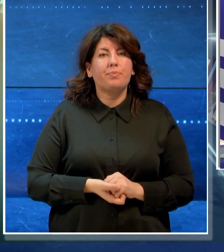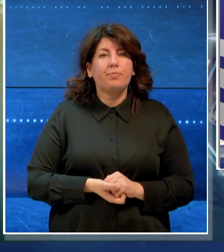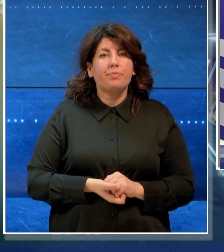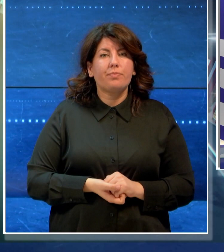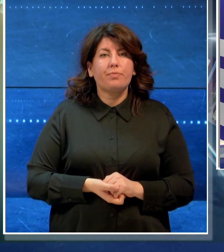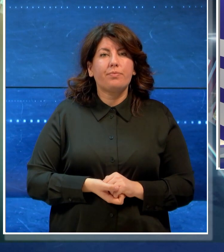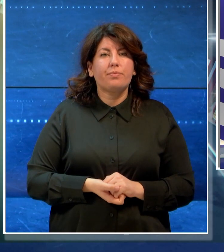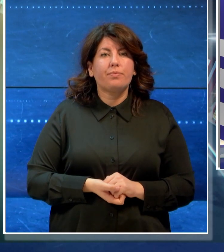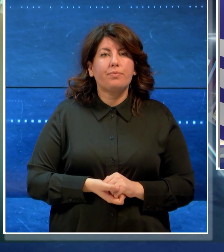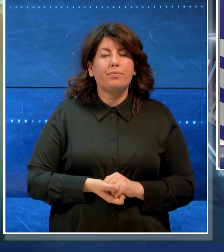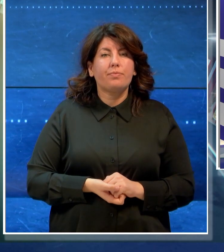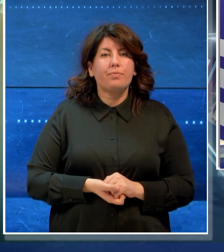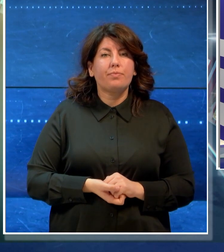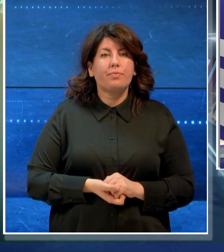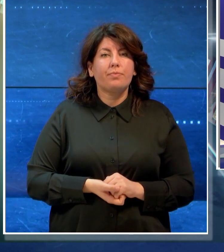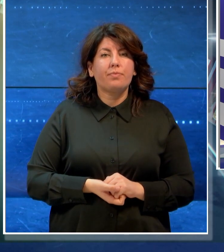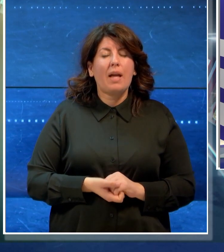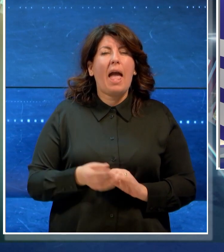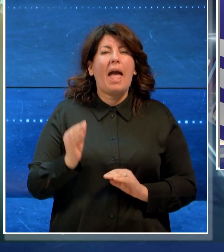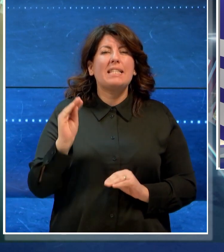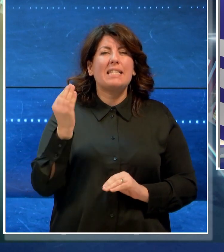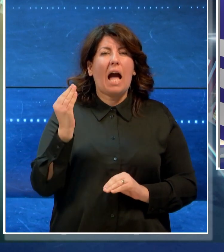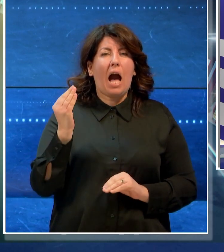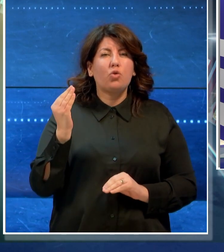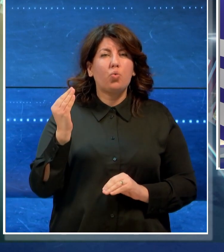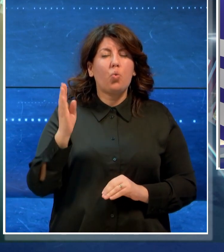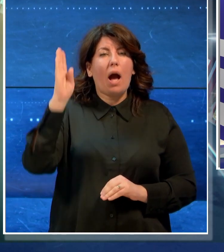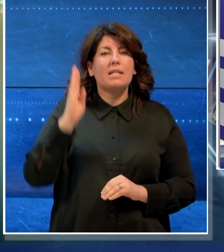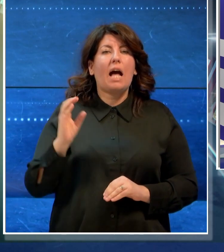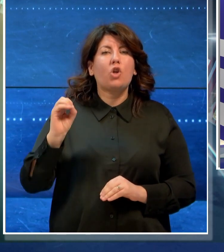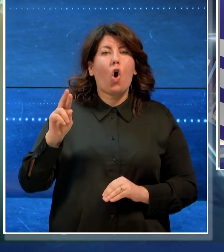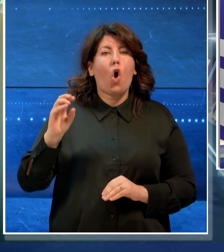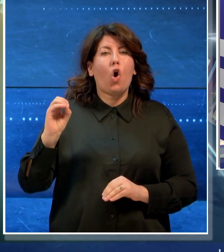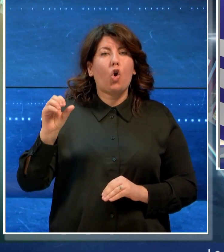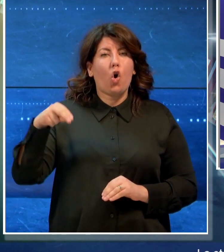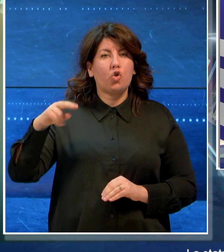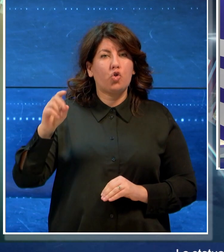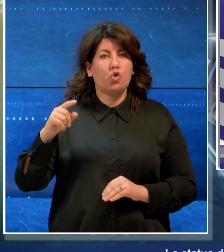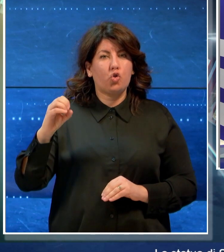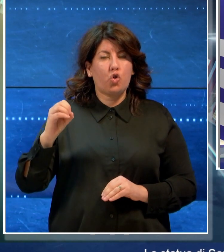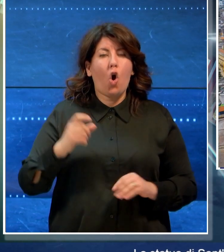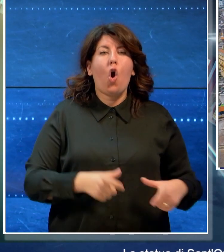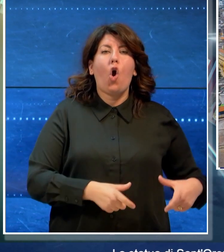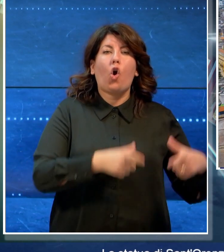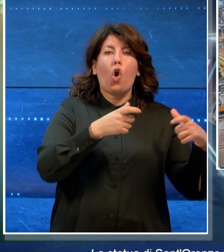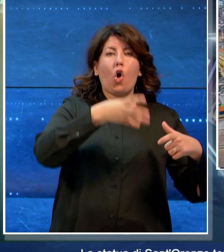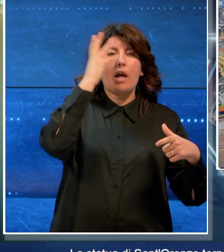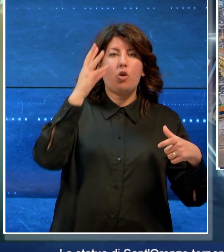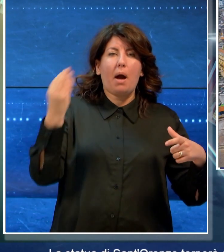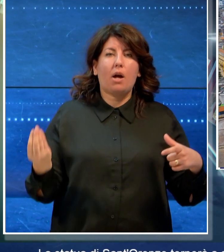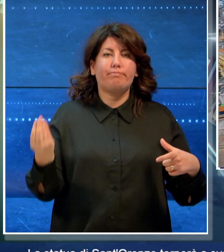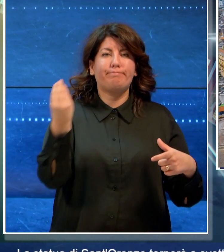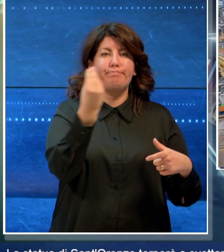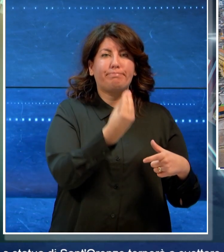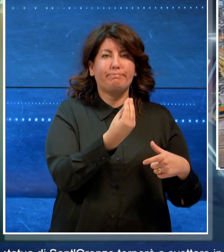La statua di Santoronzo tornerà a svettare in cima alla colonna romana al